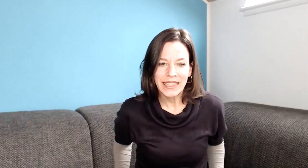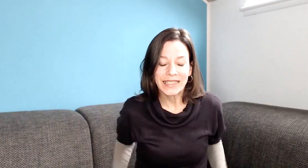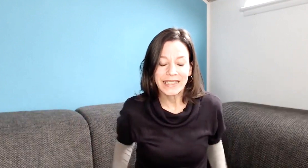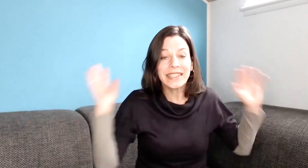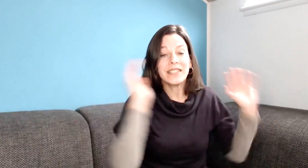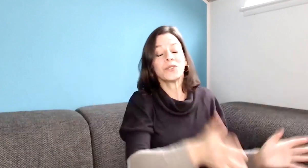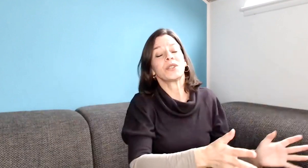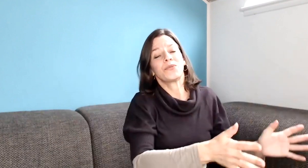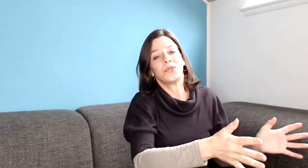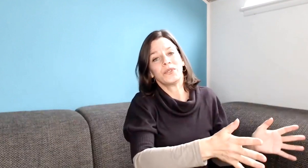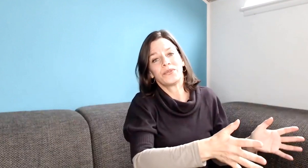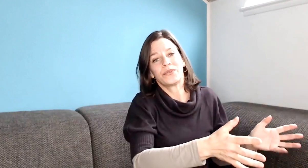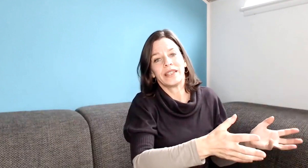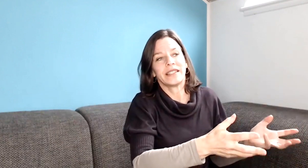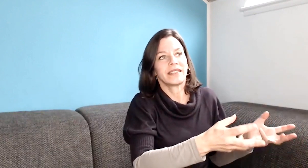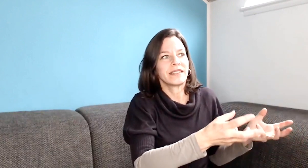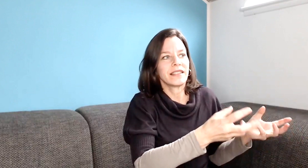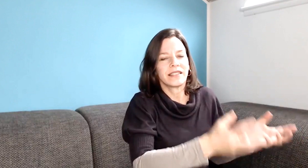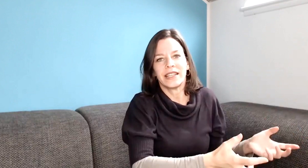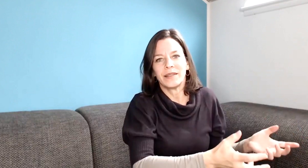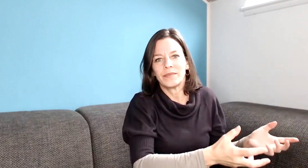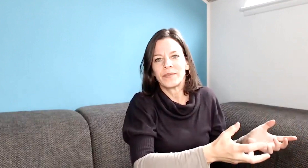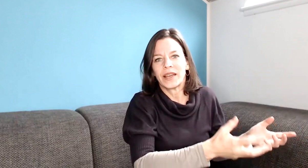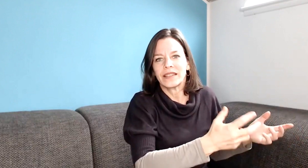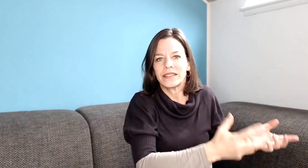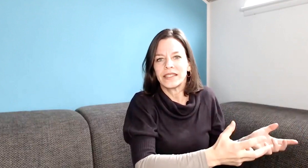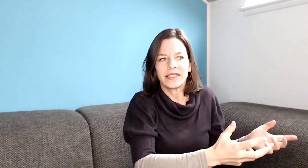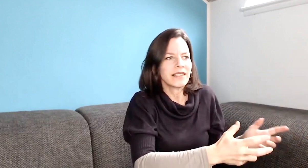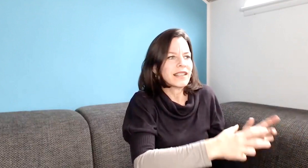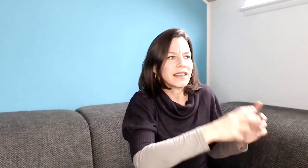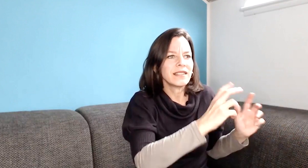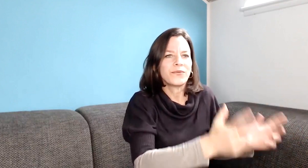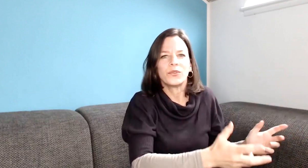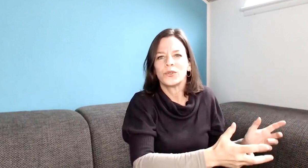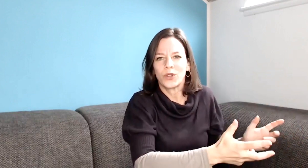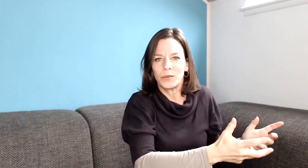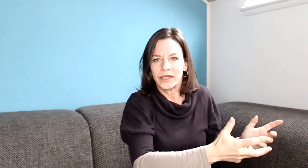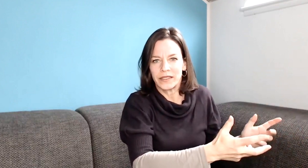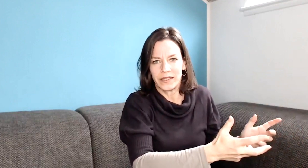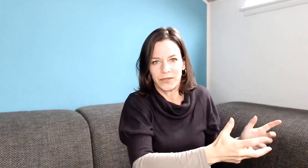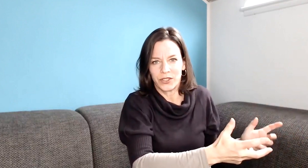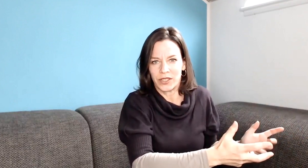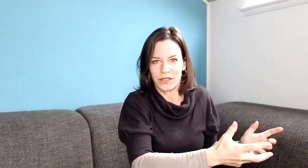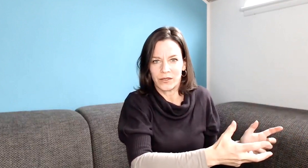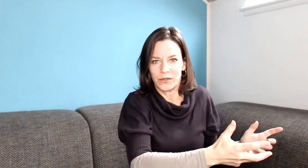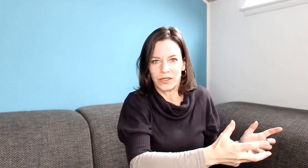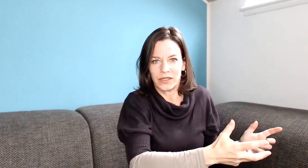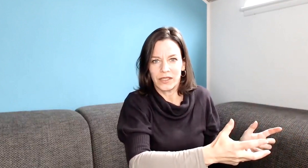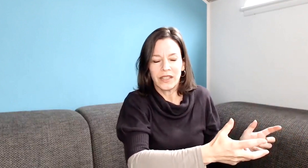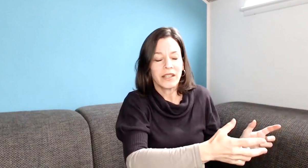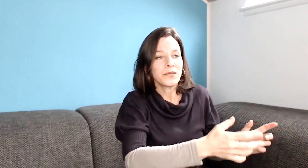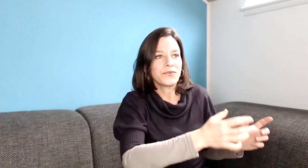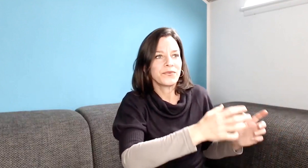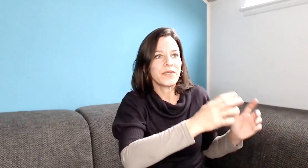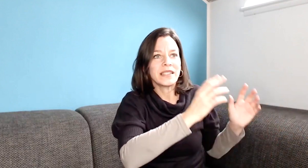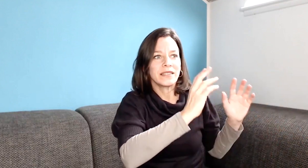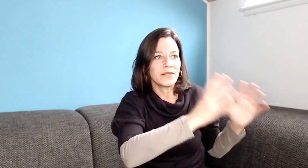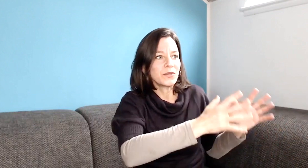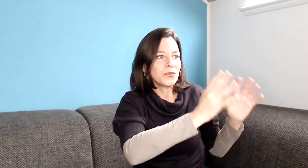Die Sehnsucht der 5 ist, das Leben an sich in seiner ganzen Fülle und Komplexität verstehen zu wollen. Also wenn du eine